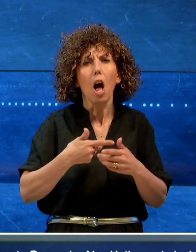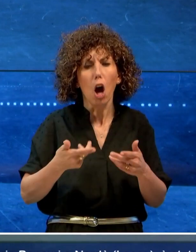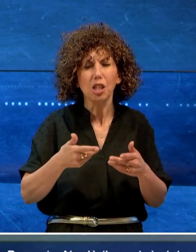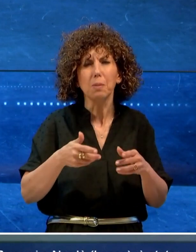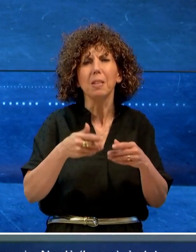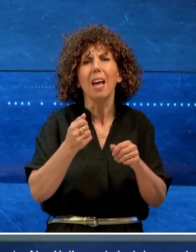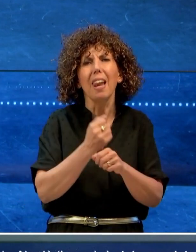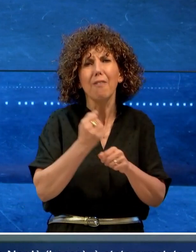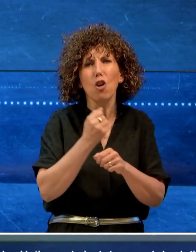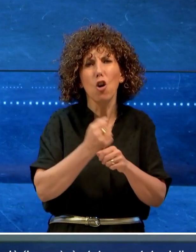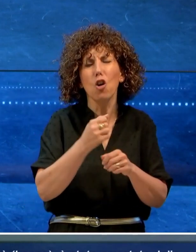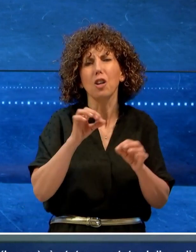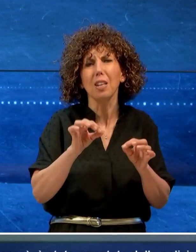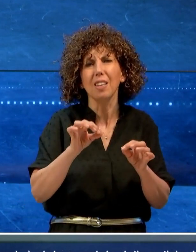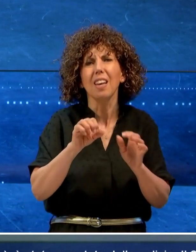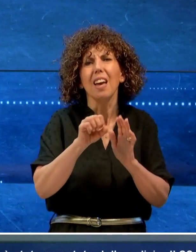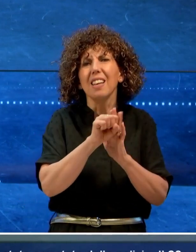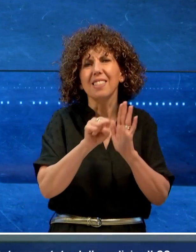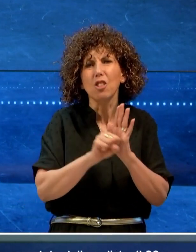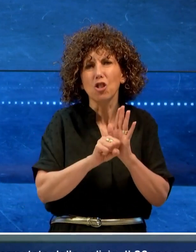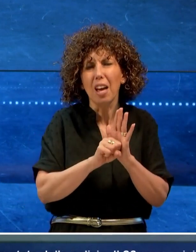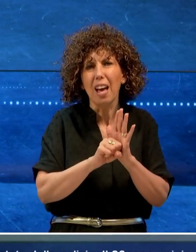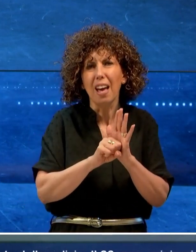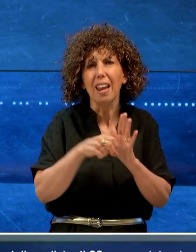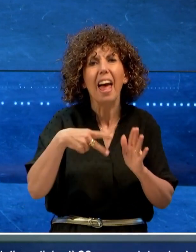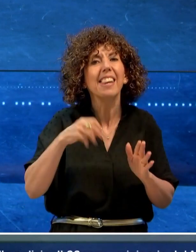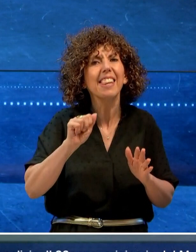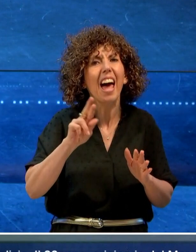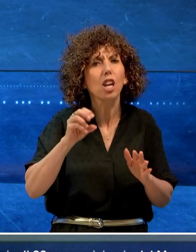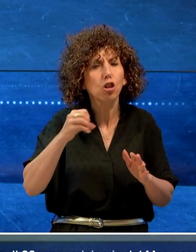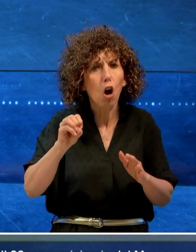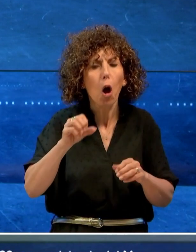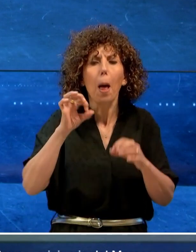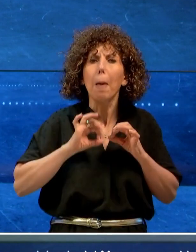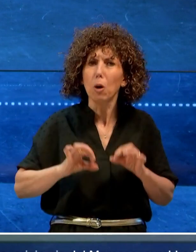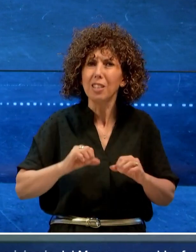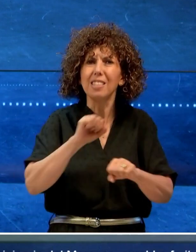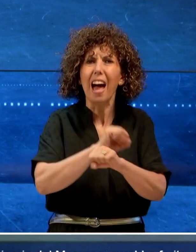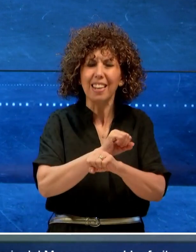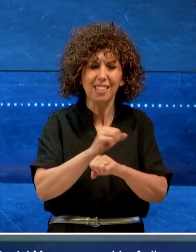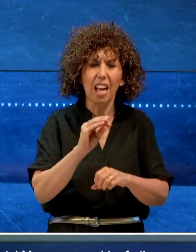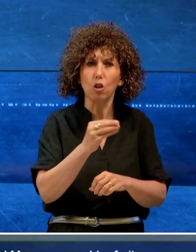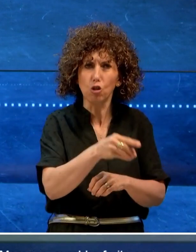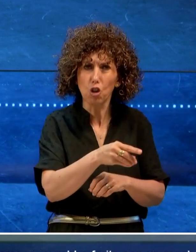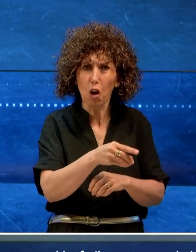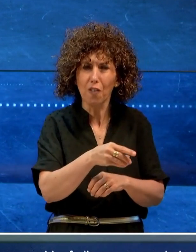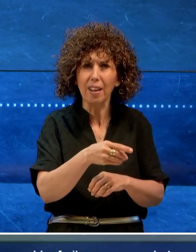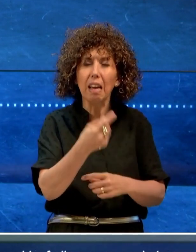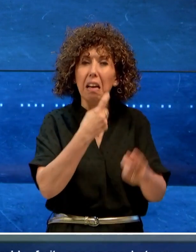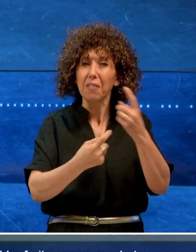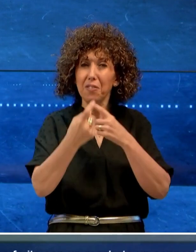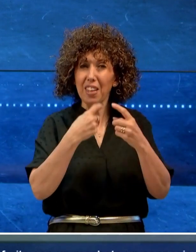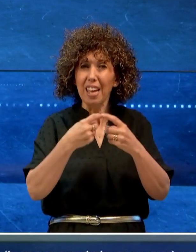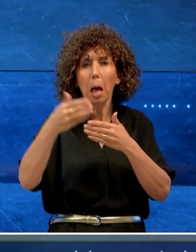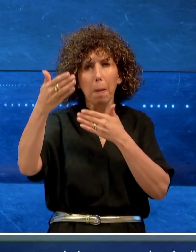stagionali, Masseria Bunkuria Nardò, è stato arrestato dalla polizia. Il trentenne originario del Marocco